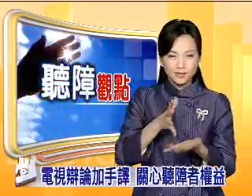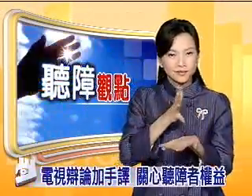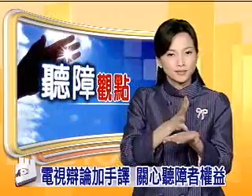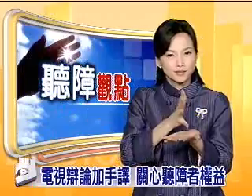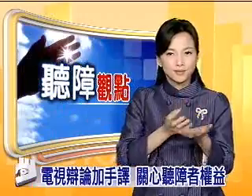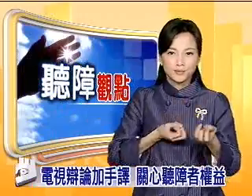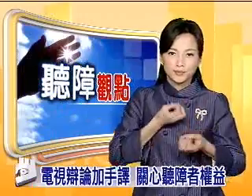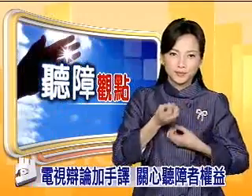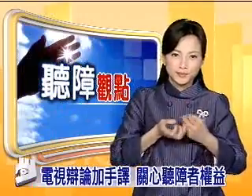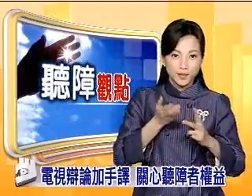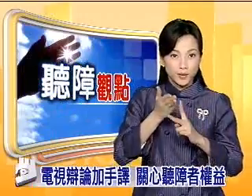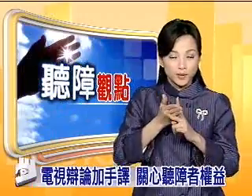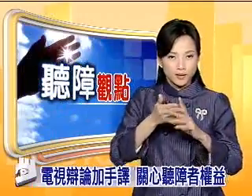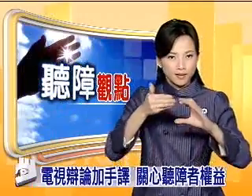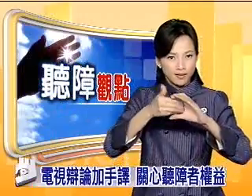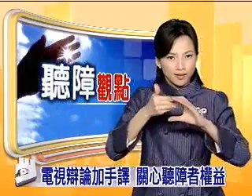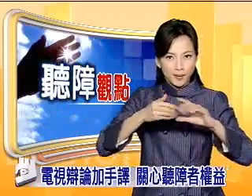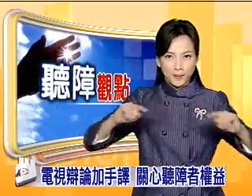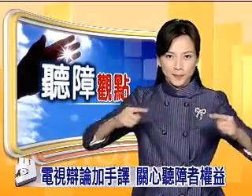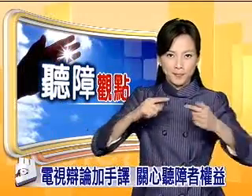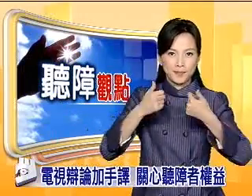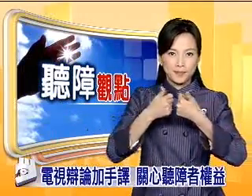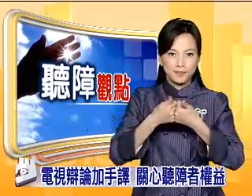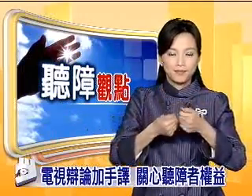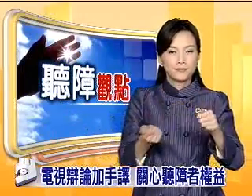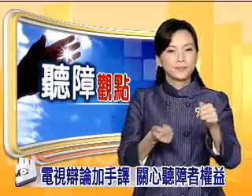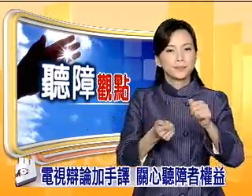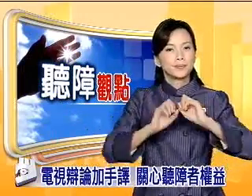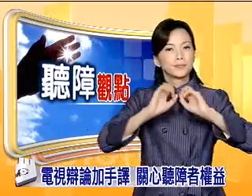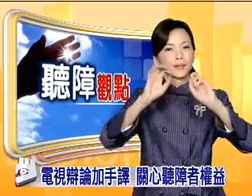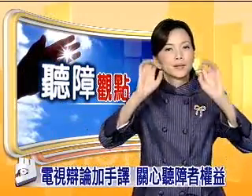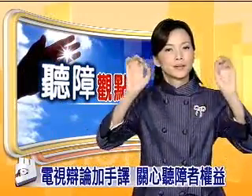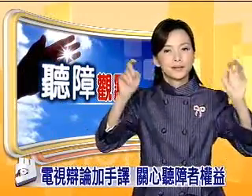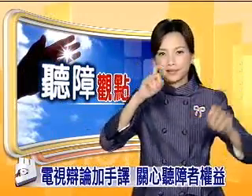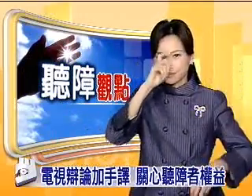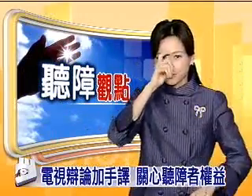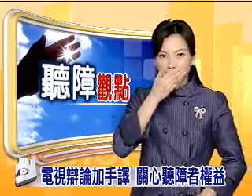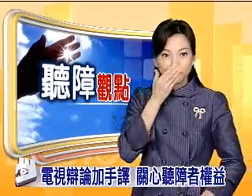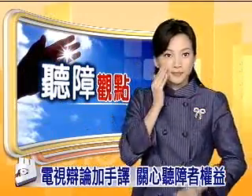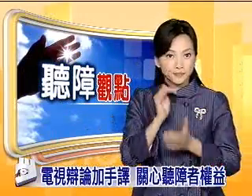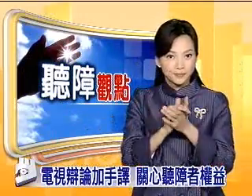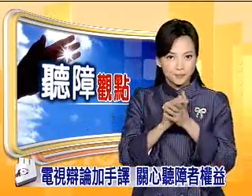订阅